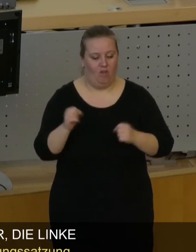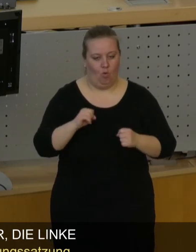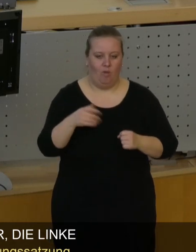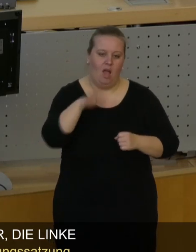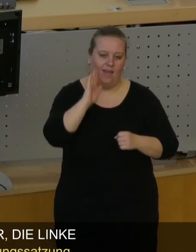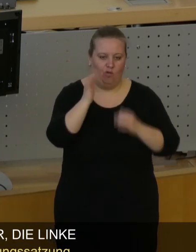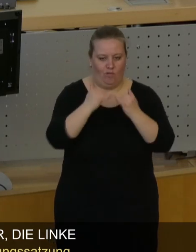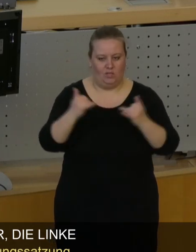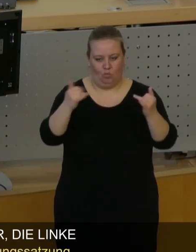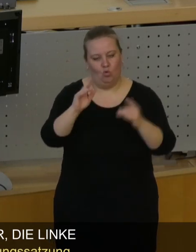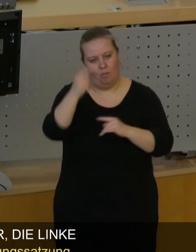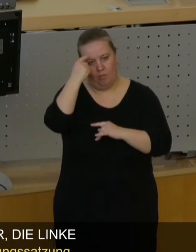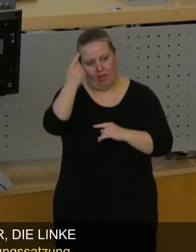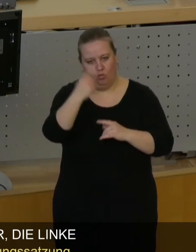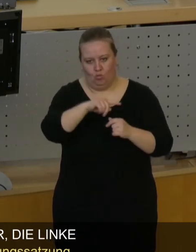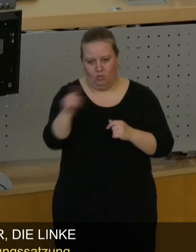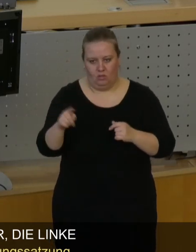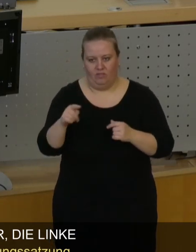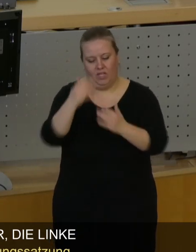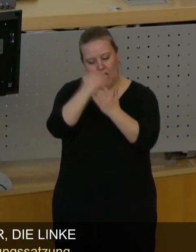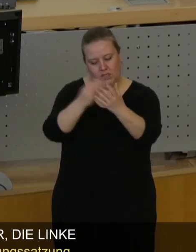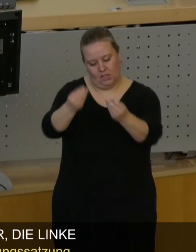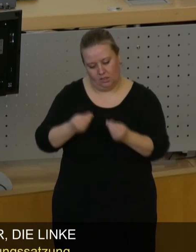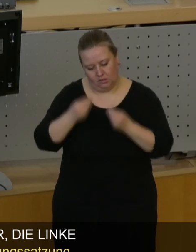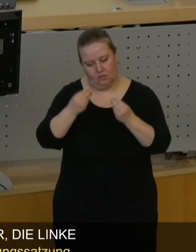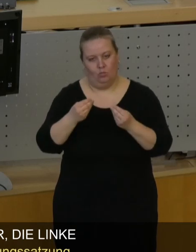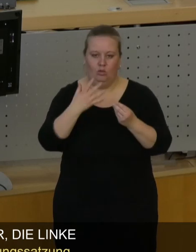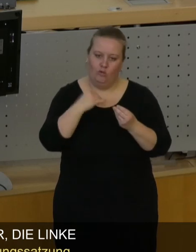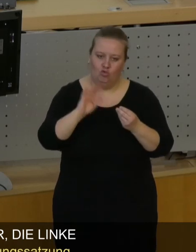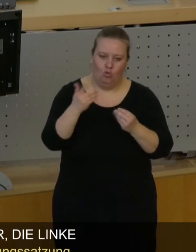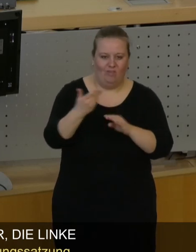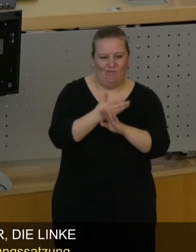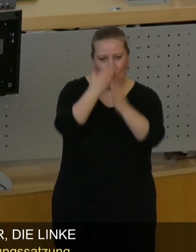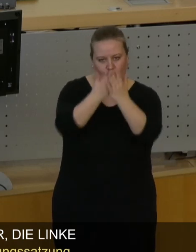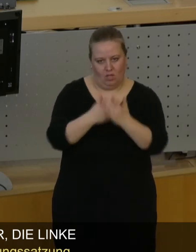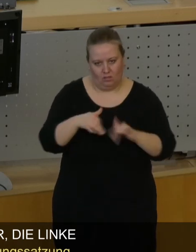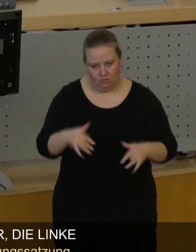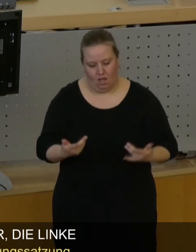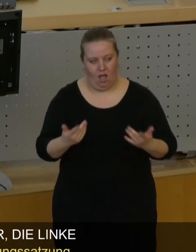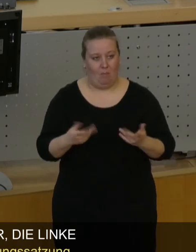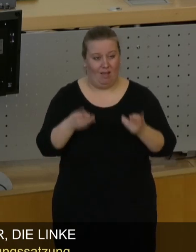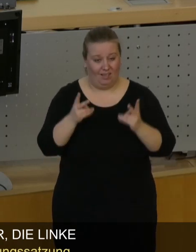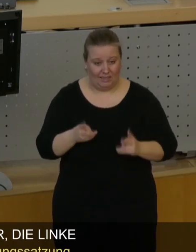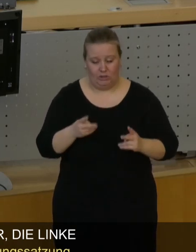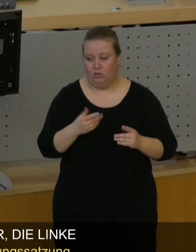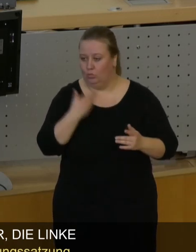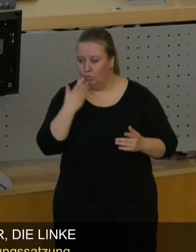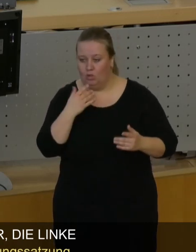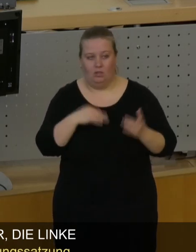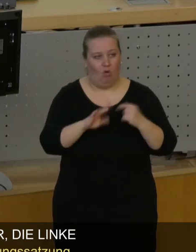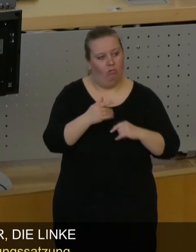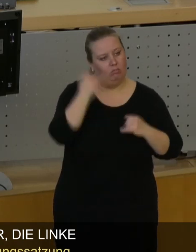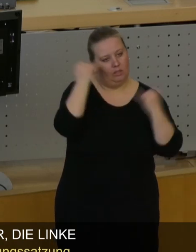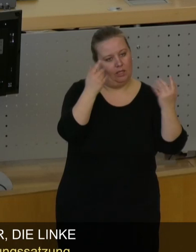bekommen wir im Prinzip die Meinungen mehr oder weniger gelistet, was sozusagen an verschiedenen Vorschlägen kam. Sie sind nicht gewichtet, wie viele der